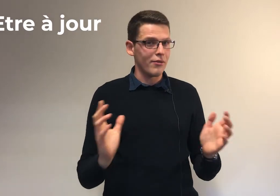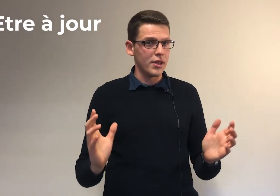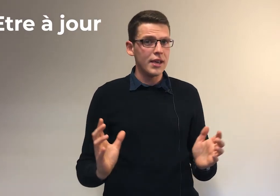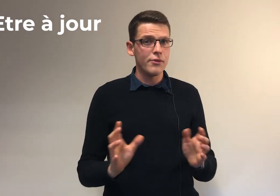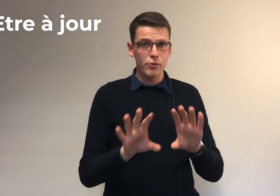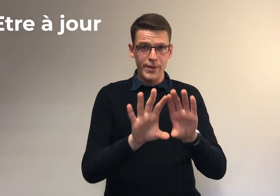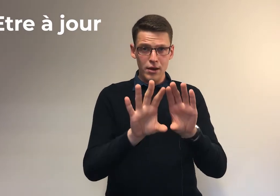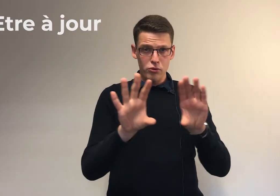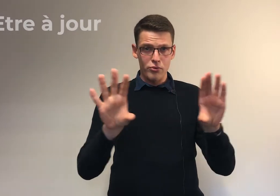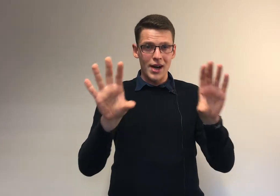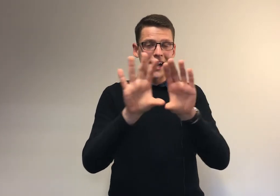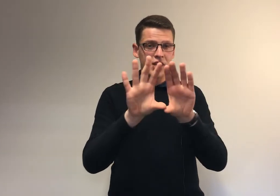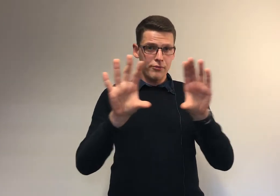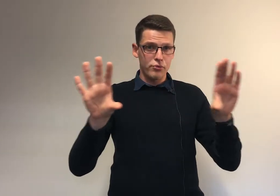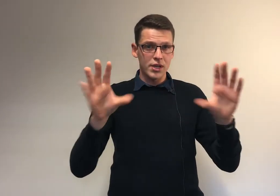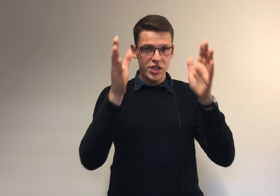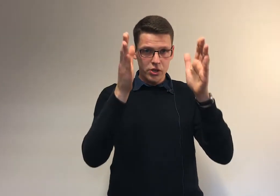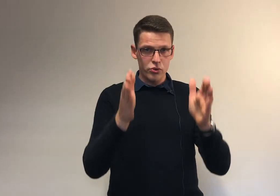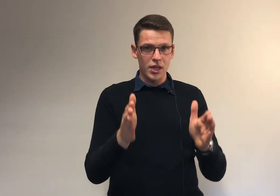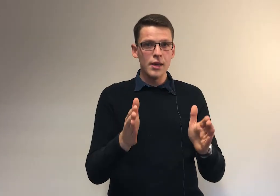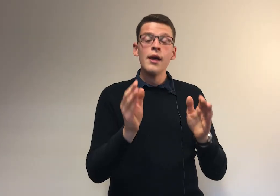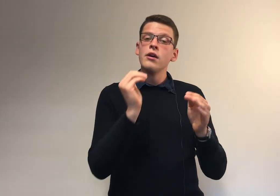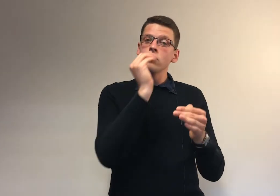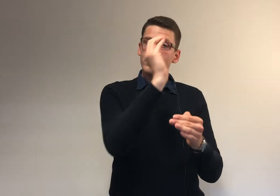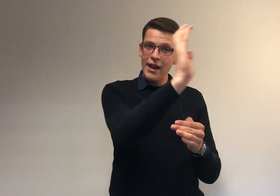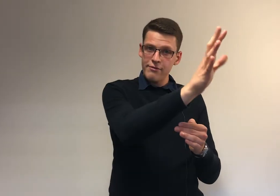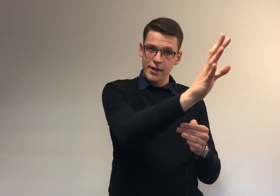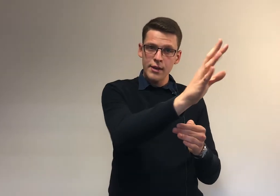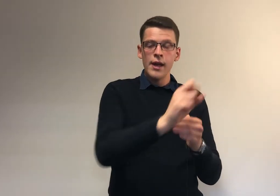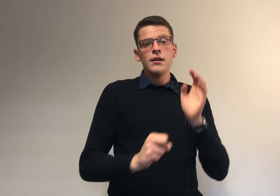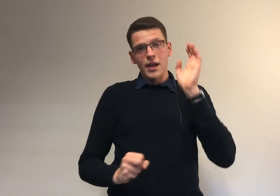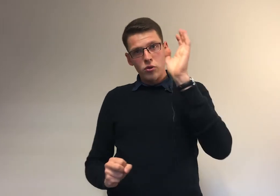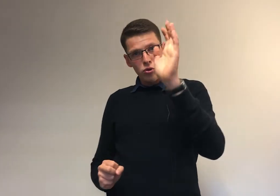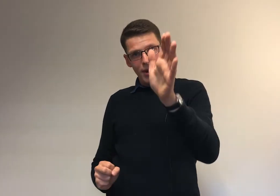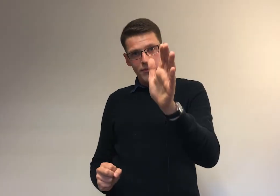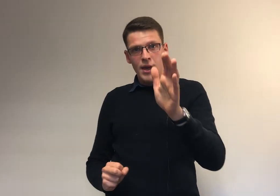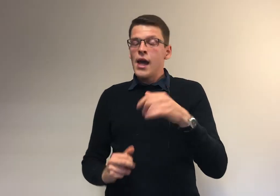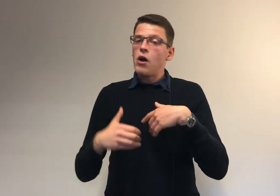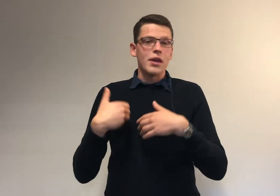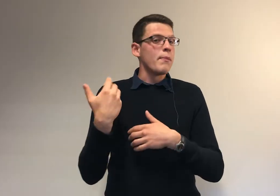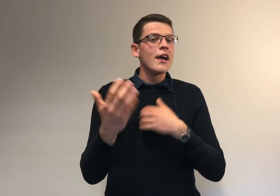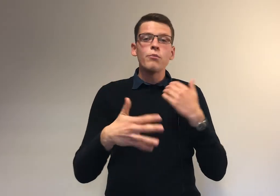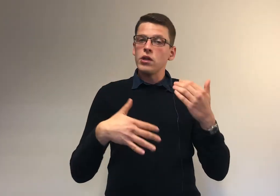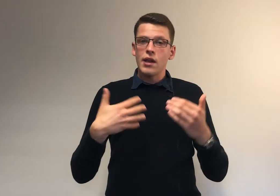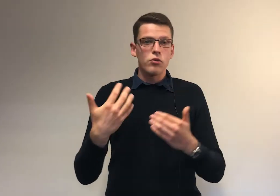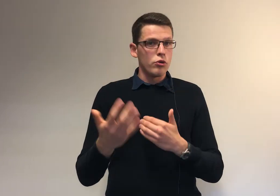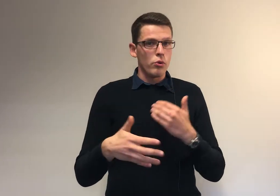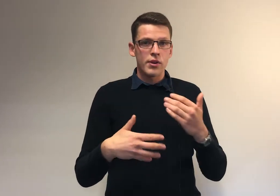veut dire qu'il faut bien que tu vois à chaque fois, chaque journée, ce que tu as à faire et ce que tu as fait. Alors, il y a plein de petites astuces pour ça.